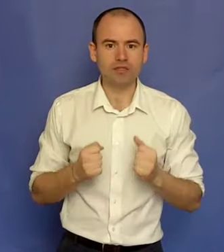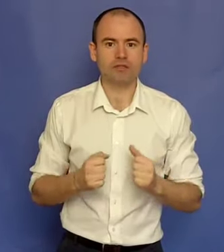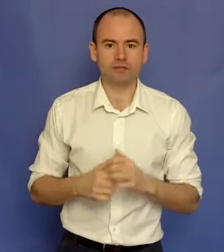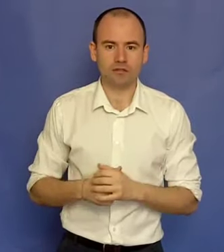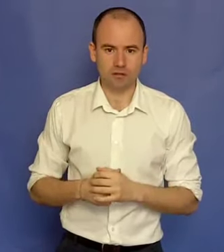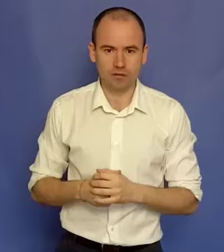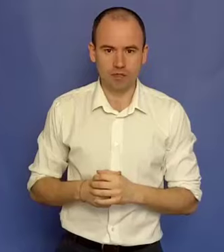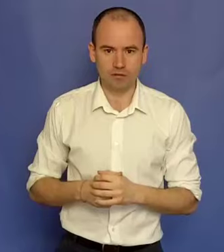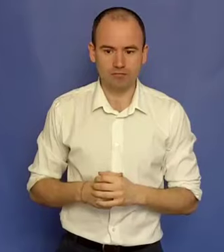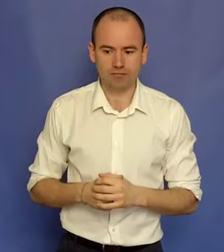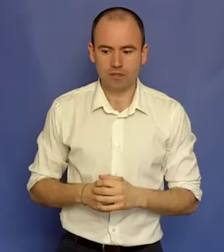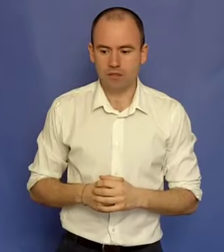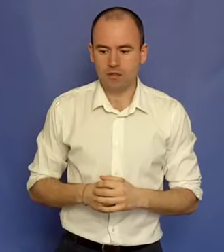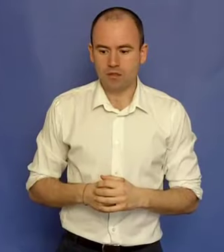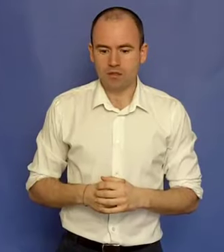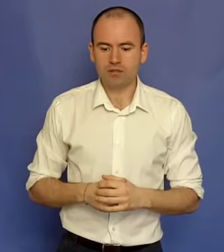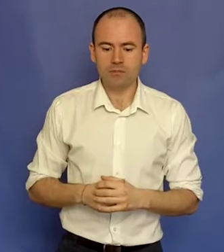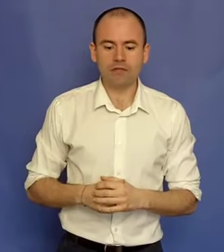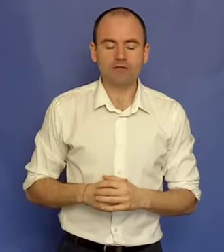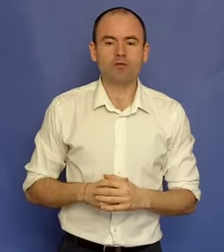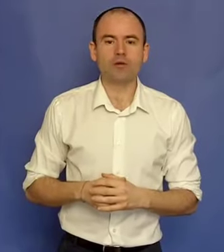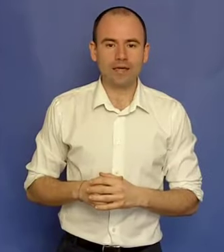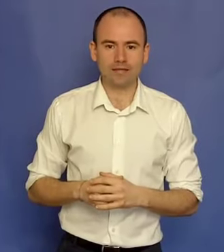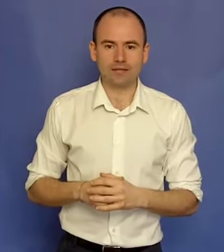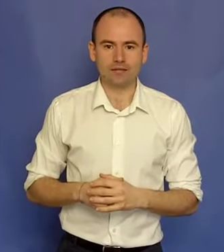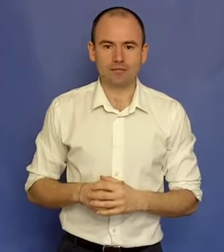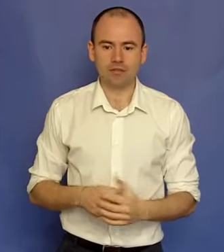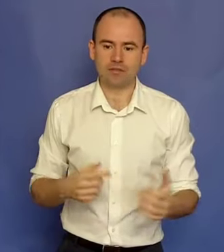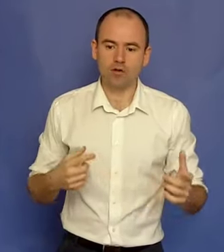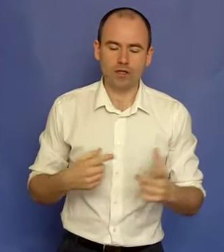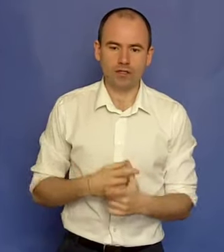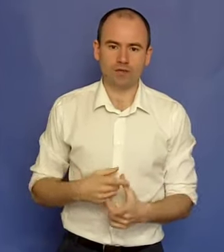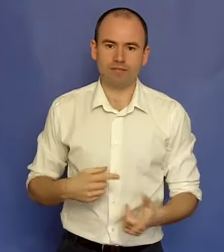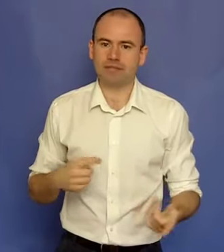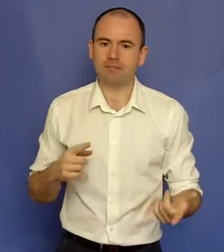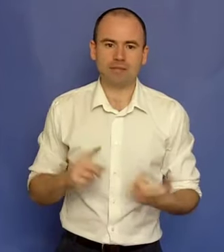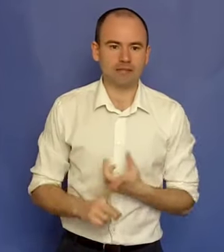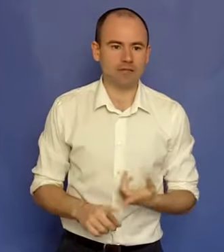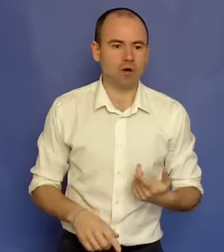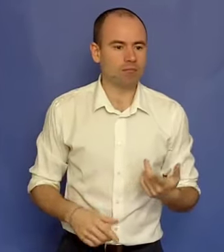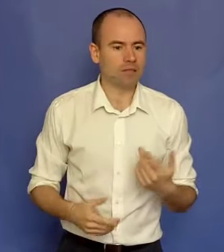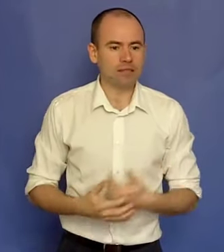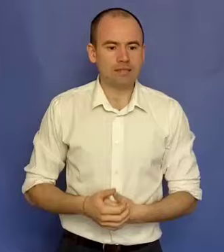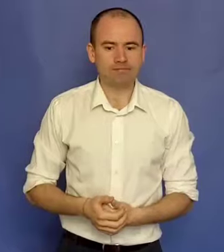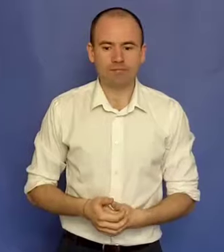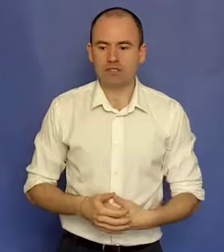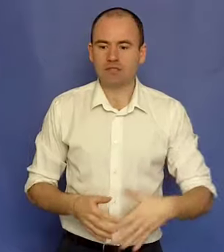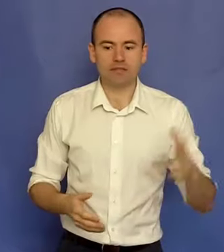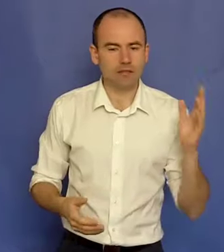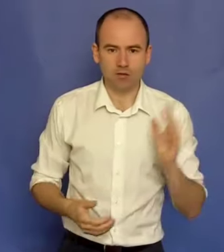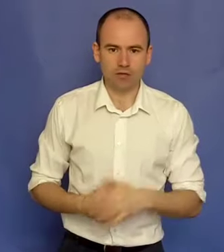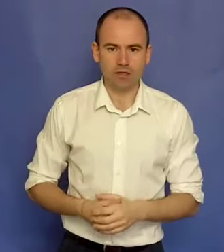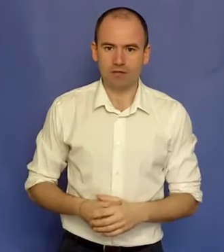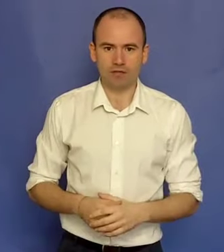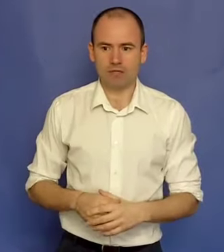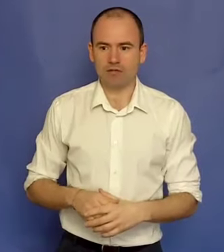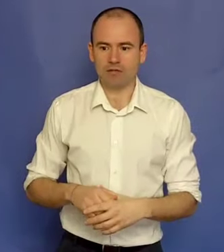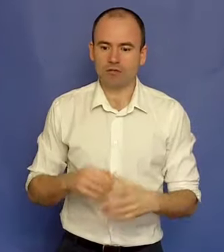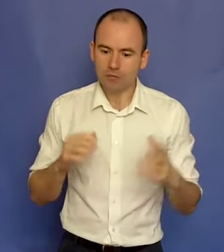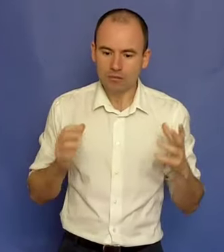vadă cât ești de determinat. Și ții în minte că am făcut chetă printre colegi, printre prieteni. Nu am 50 de ron dacă avea care va să fie. Ziceam,